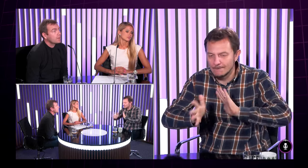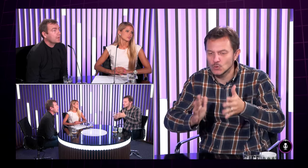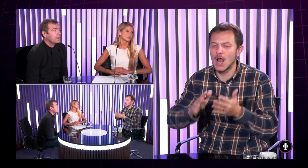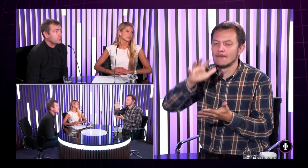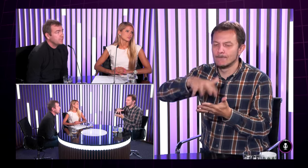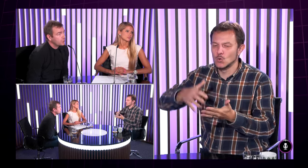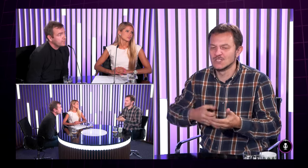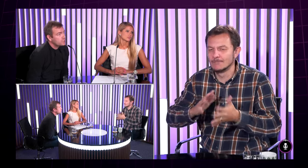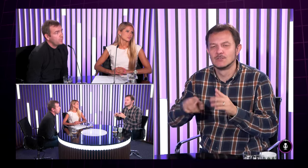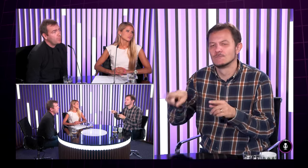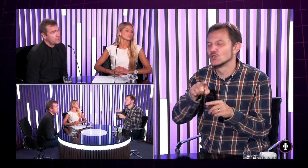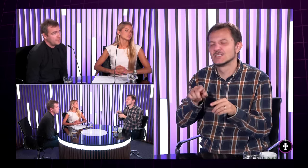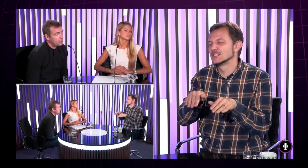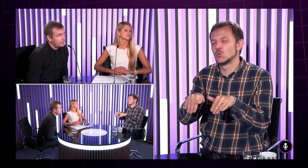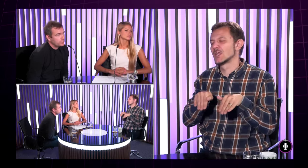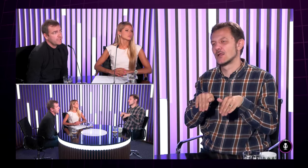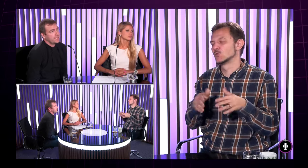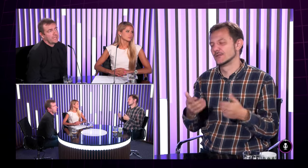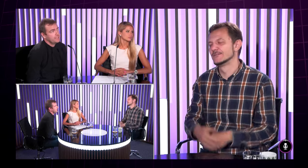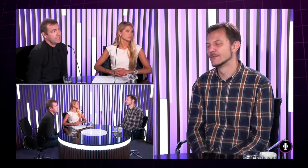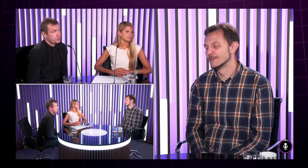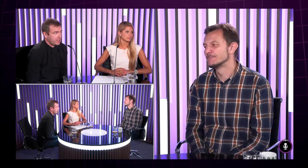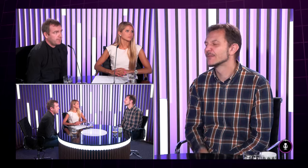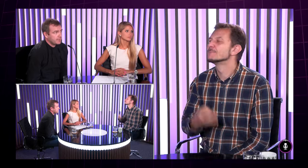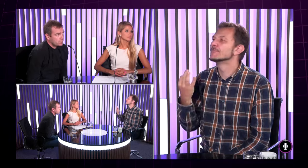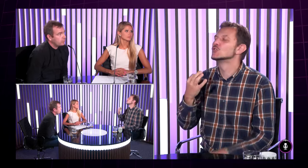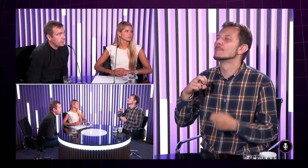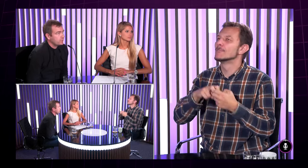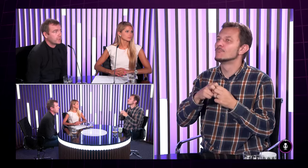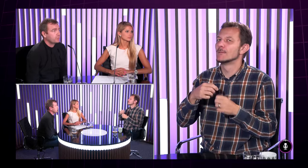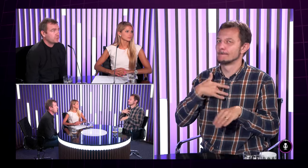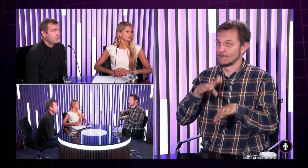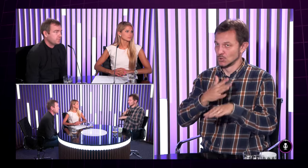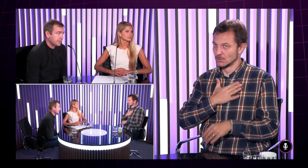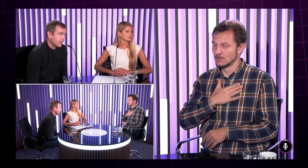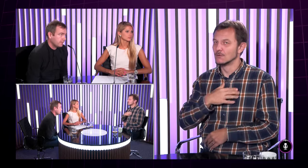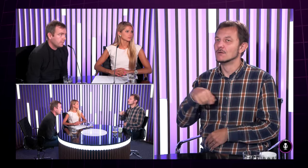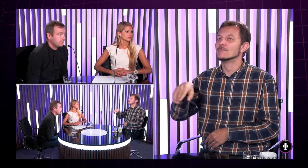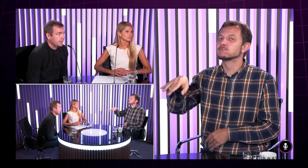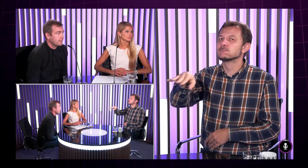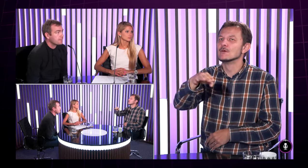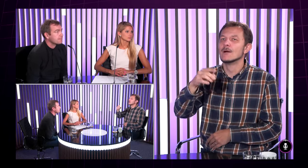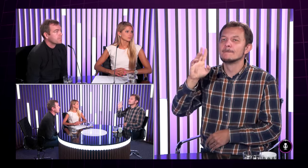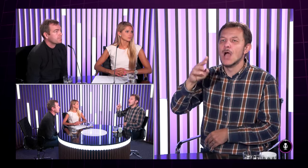ale že by niekto vystupoval že by bol nepočujúci nejakej hrdy a že ja prídem z tohto poézie tak to veľmi nie